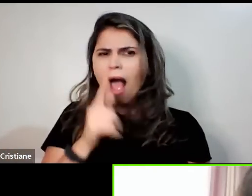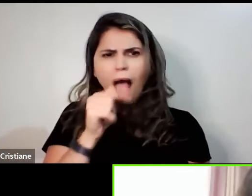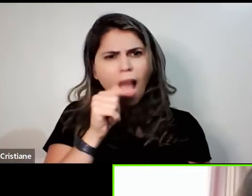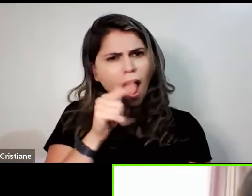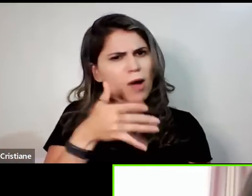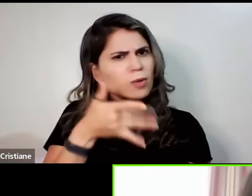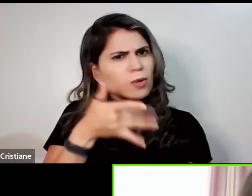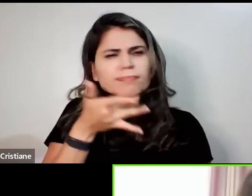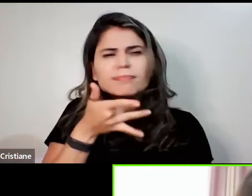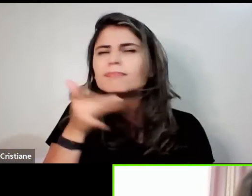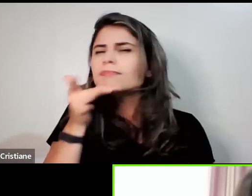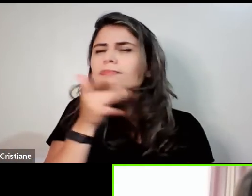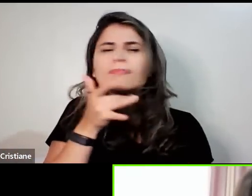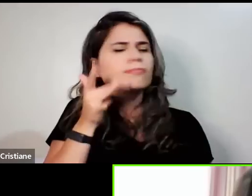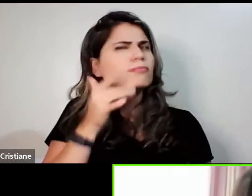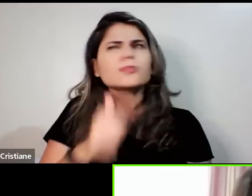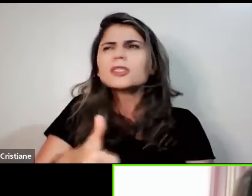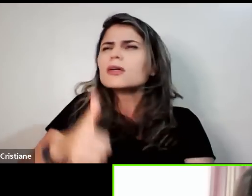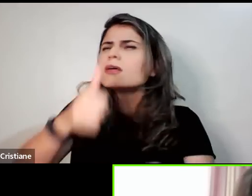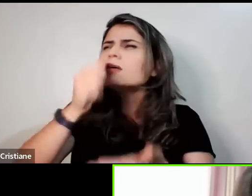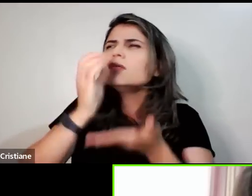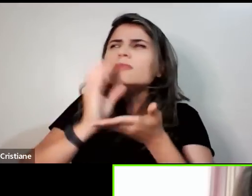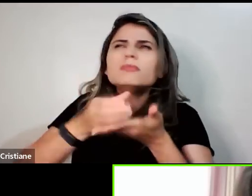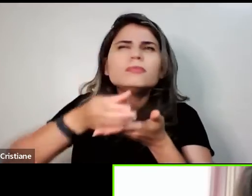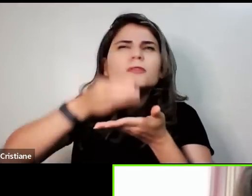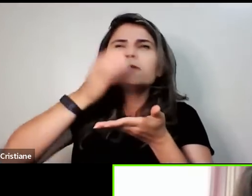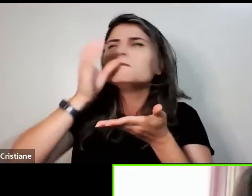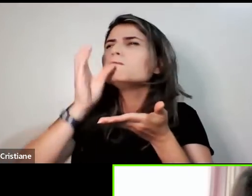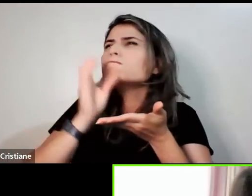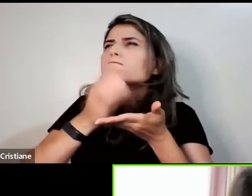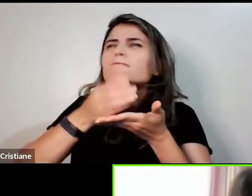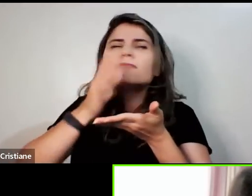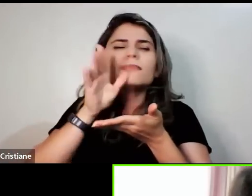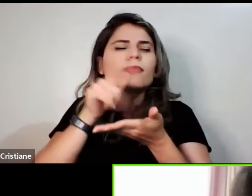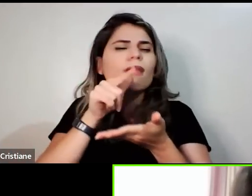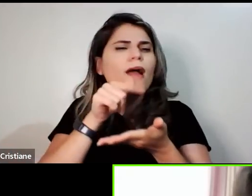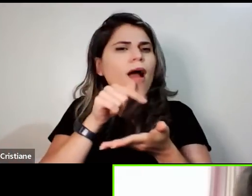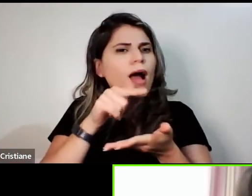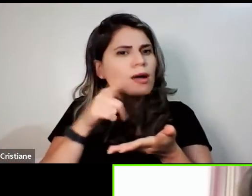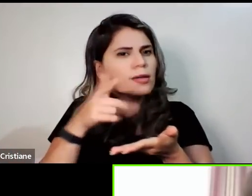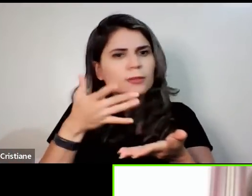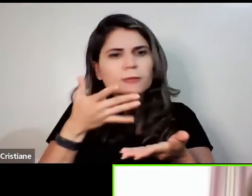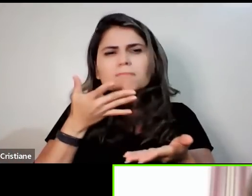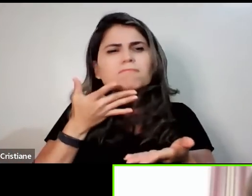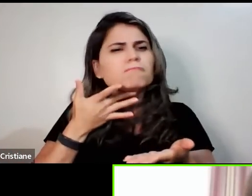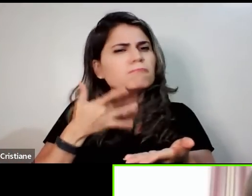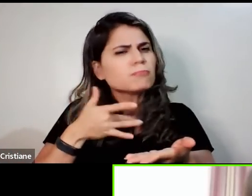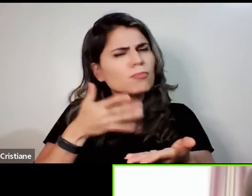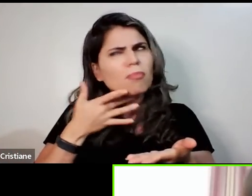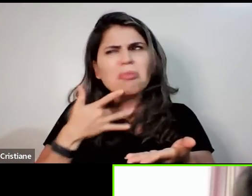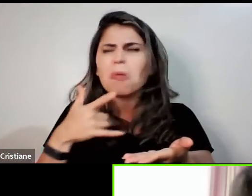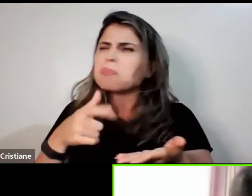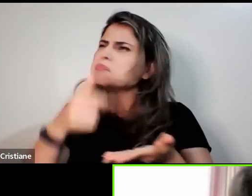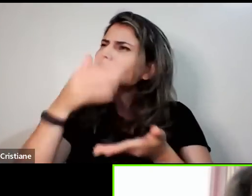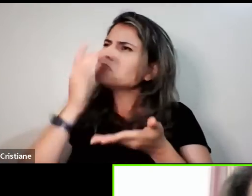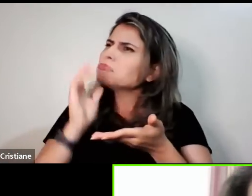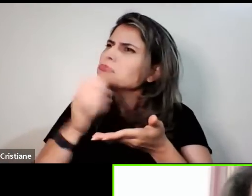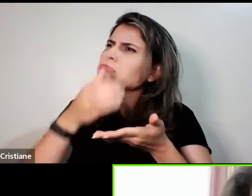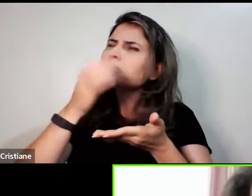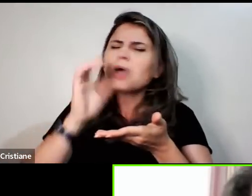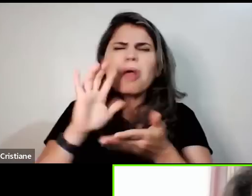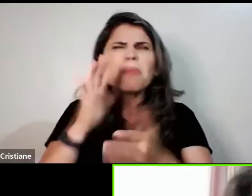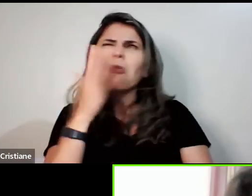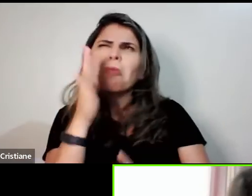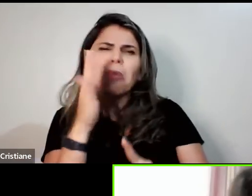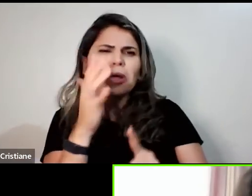E, à medida com que eu fui tomando a água, eu não percebi que estava me fazendo tão bem. Até que, depois de um mês e